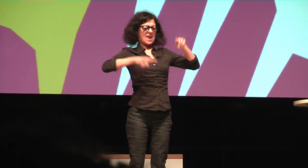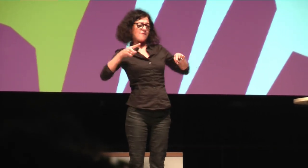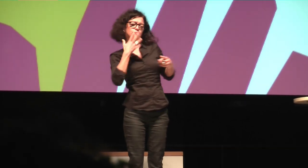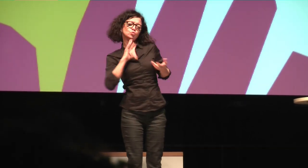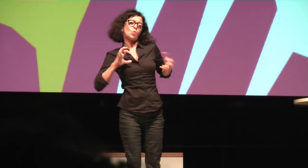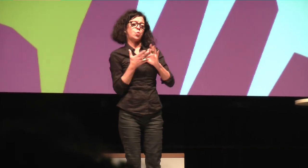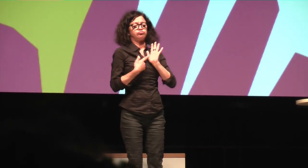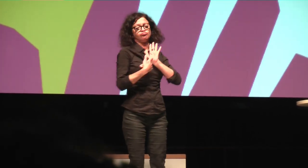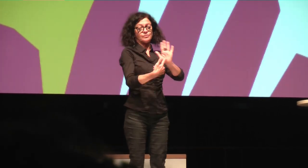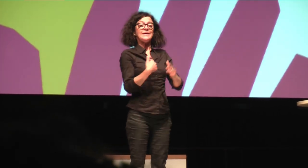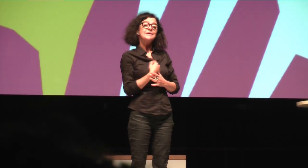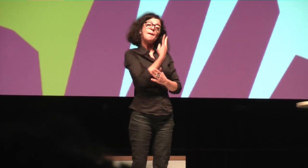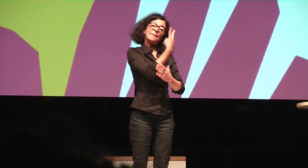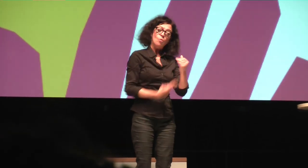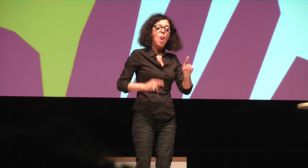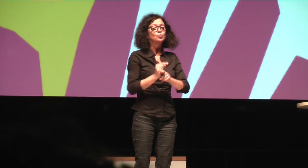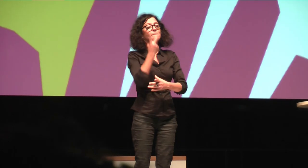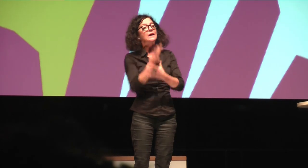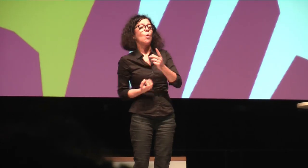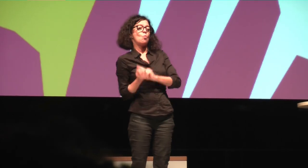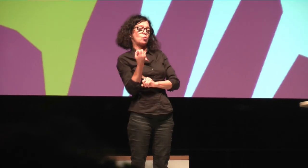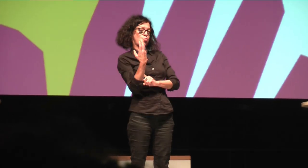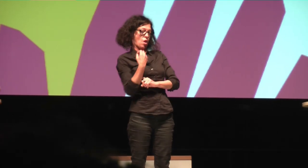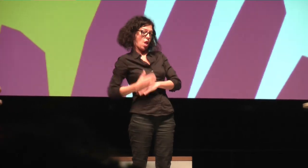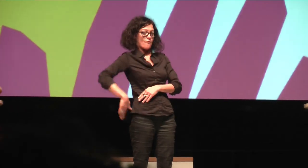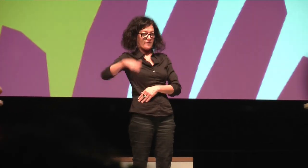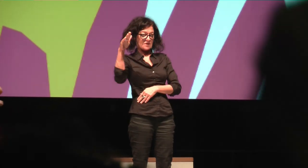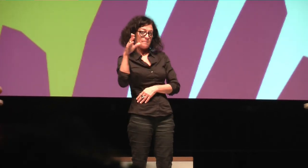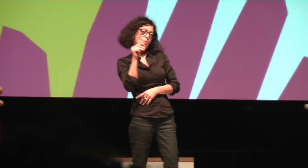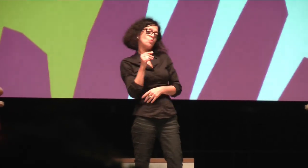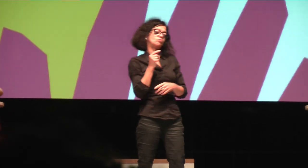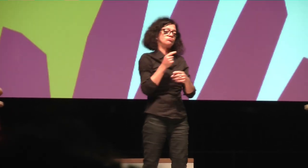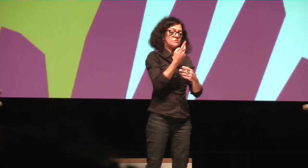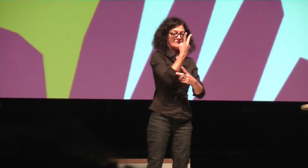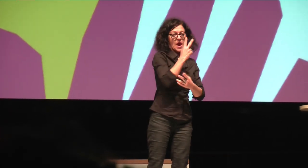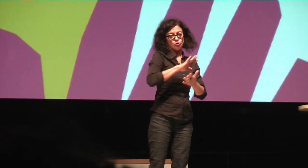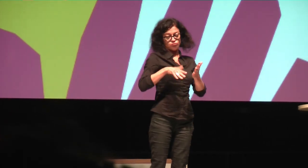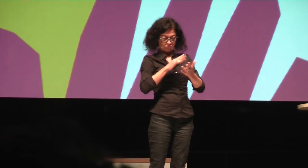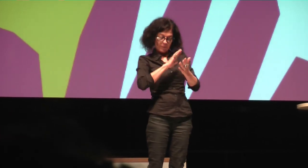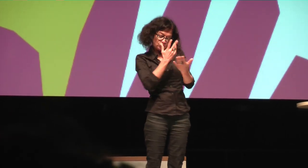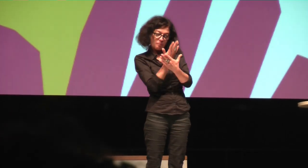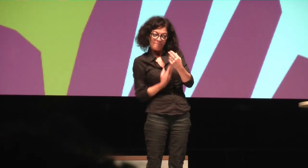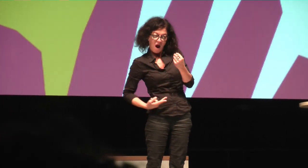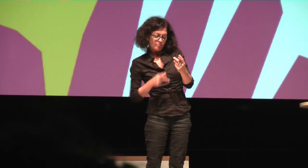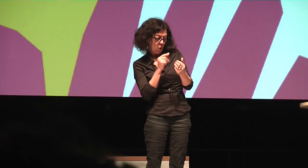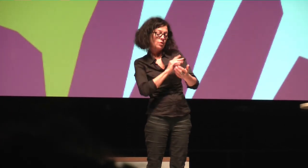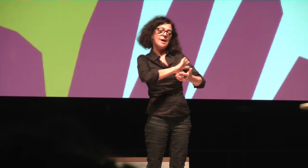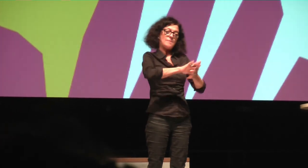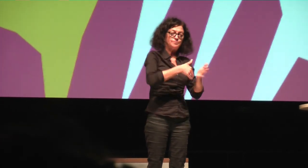Französisch gesprochen. Und ich möchte kurz erklären, warum ich gerade zum Thema Diversity meinen Vortrag